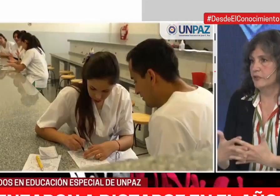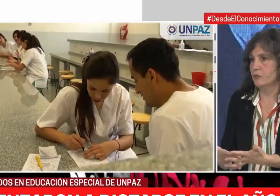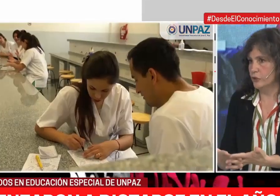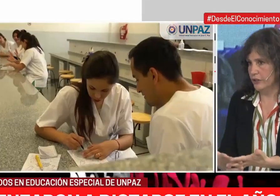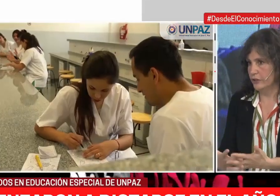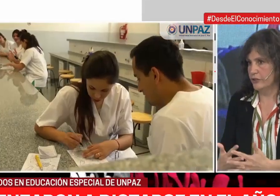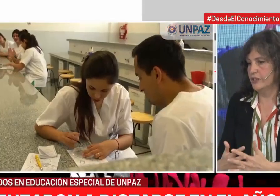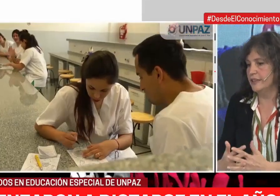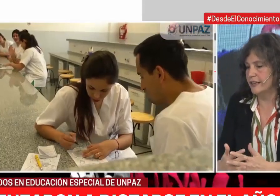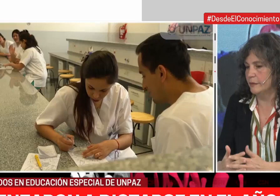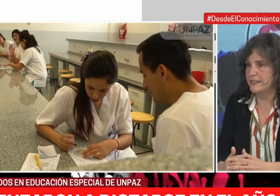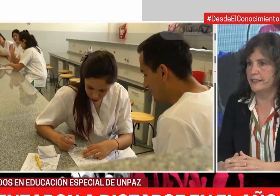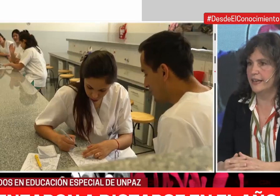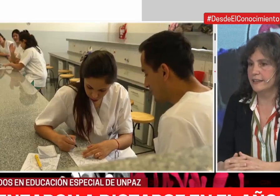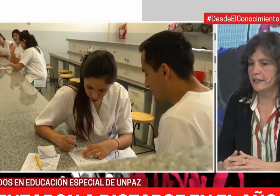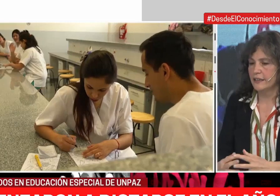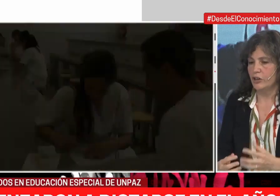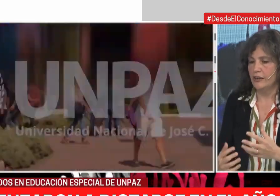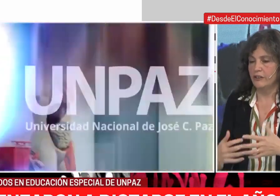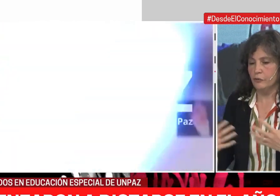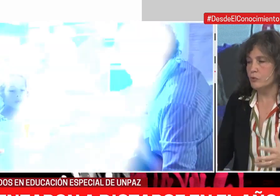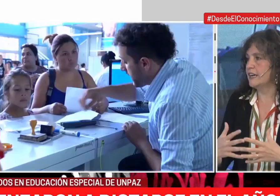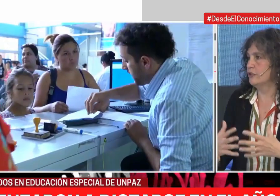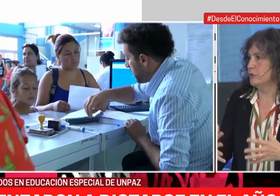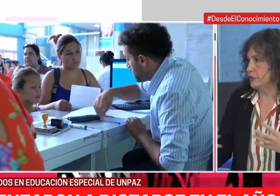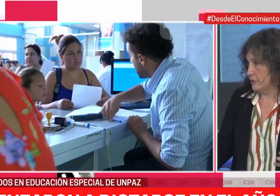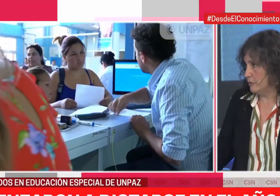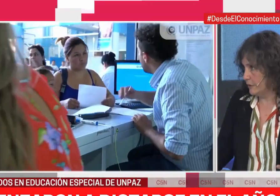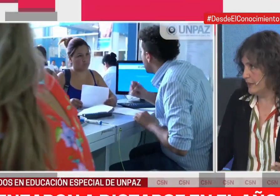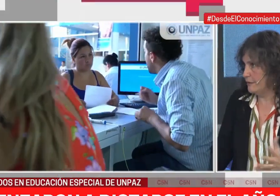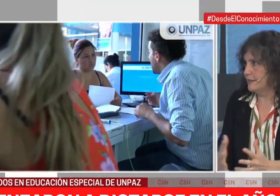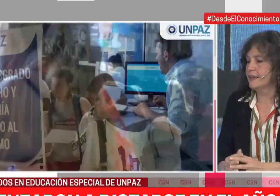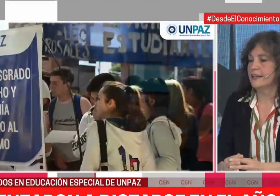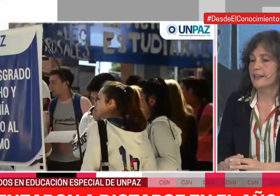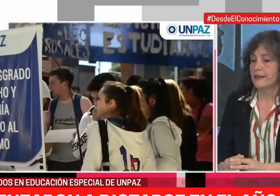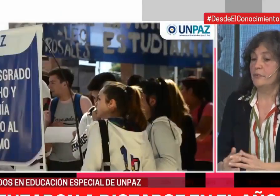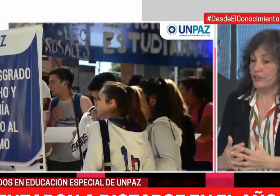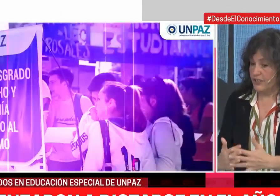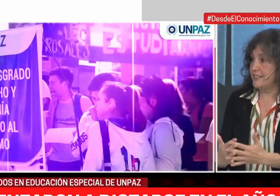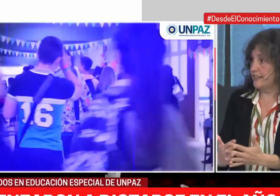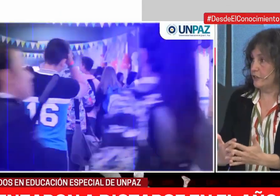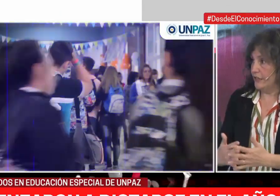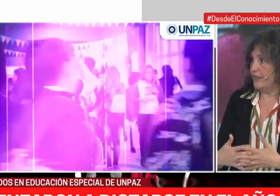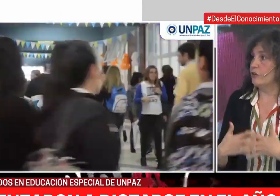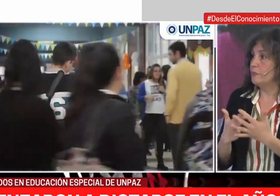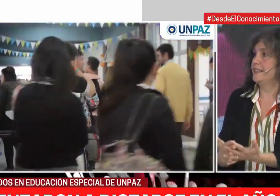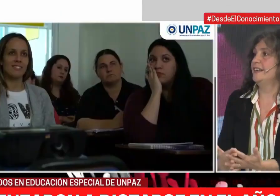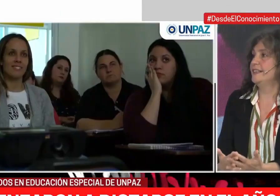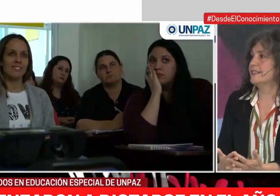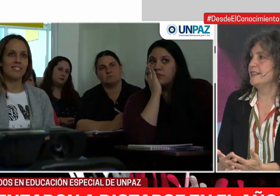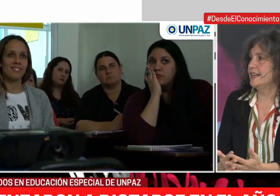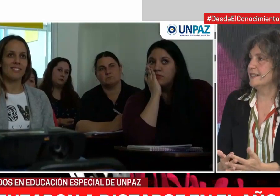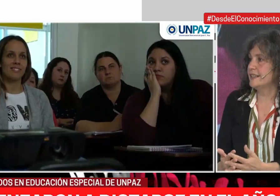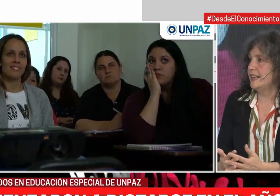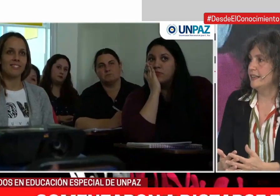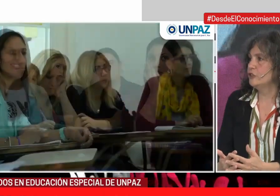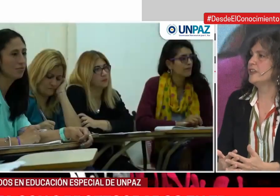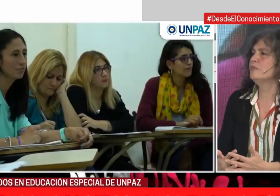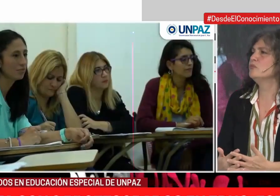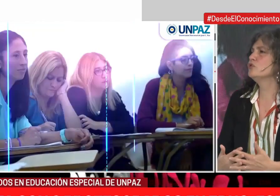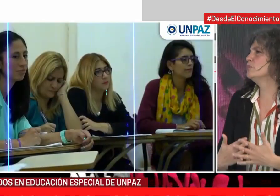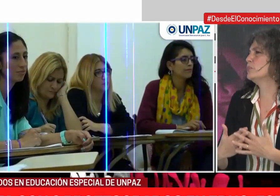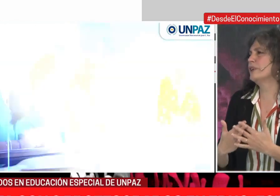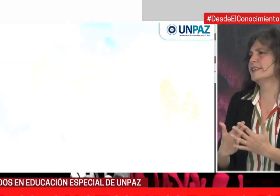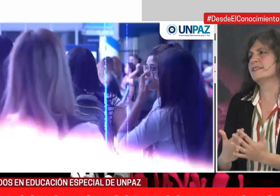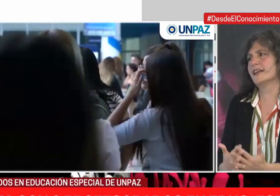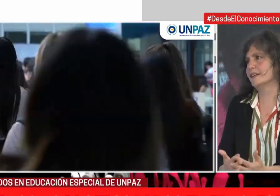adherimos a un modelo social de la discapacidad. Nunca los sujetos son los problemas. Pero sí es cierto que hay una complejidad en la enseñanza, en